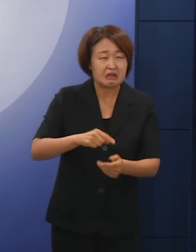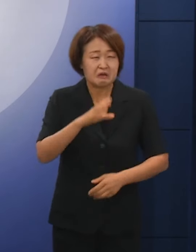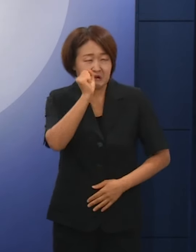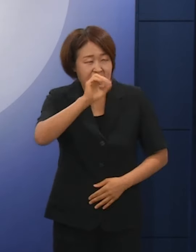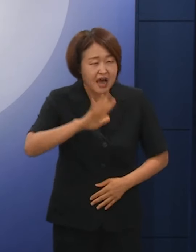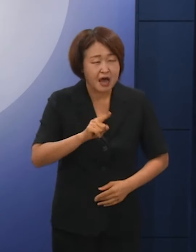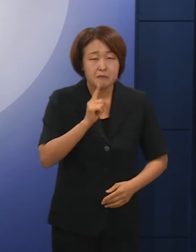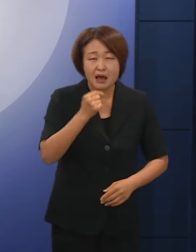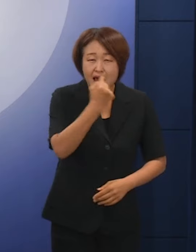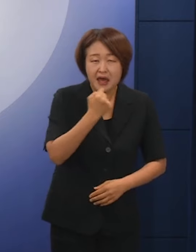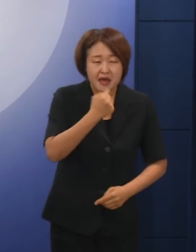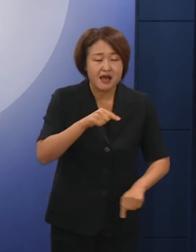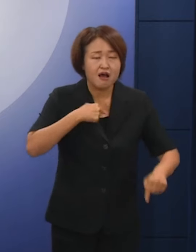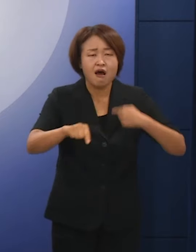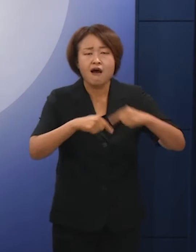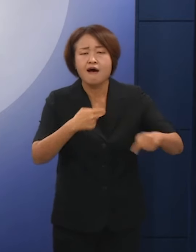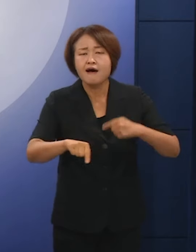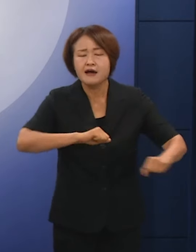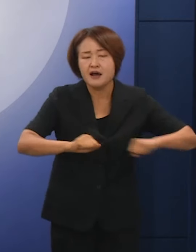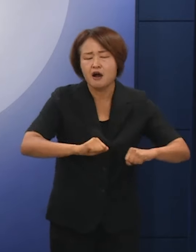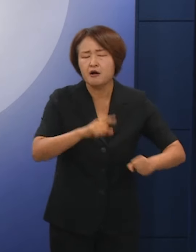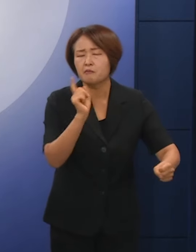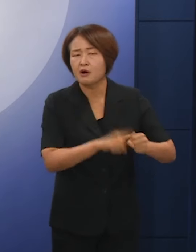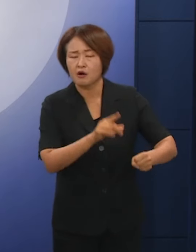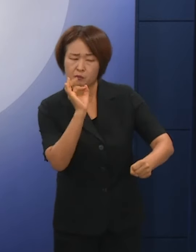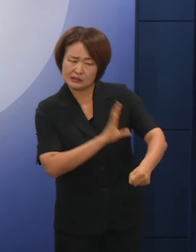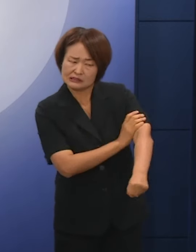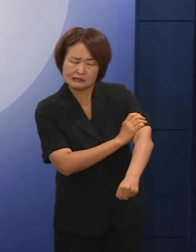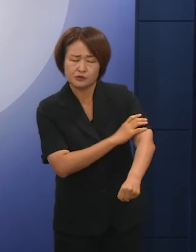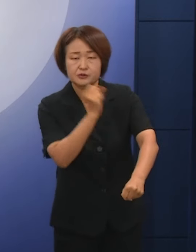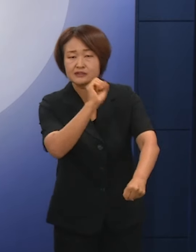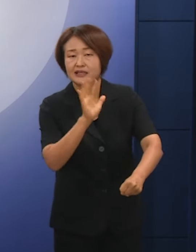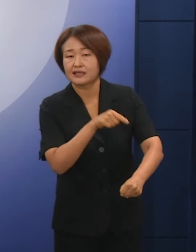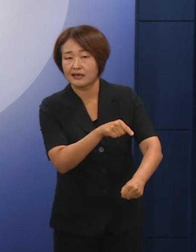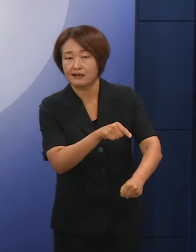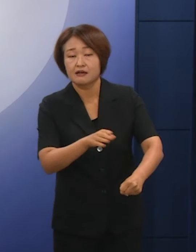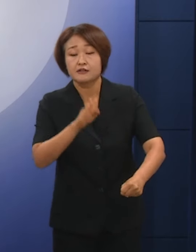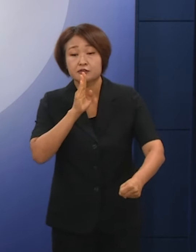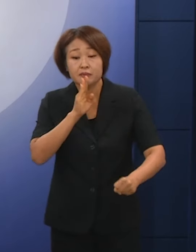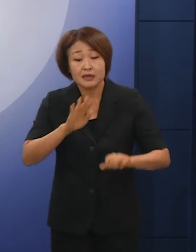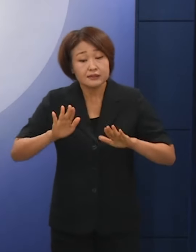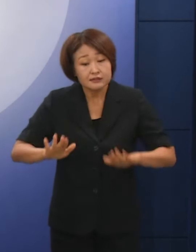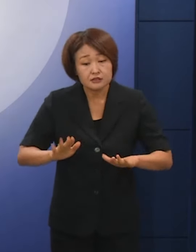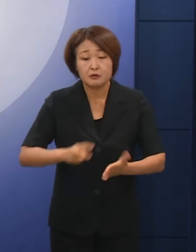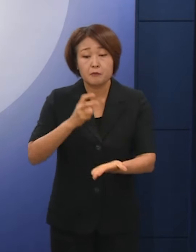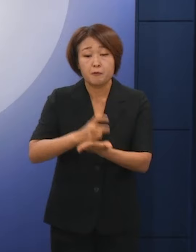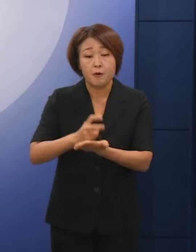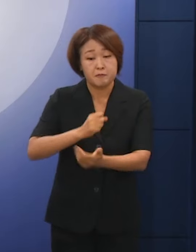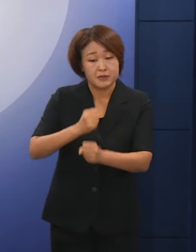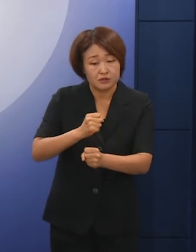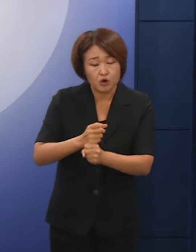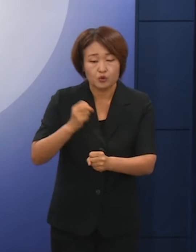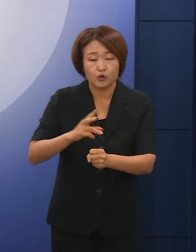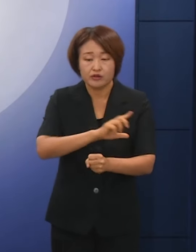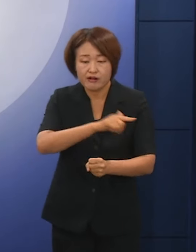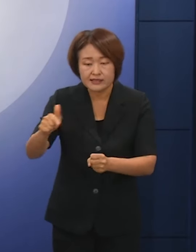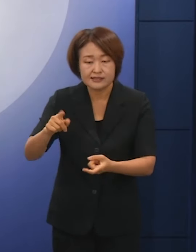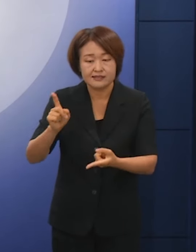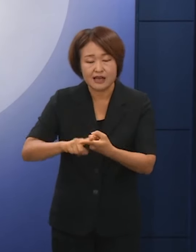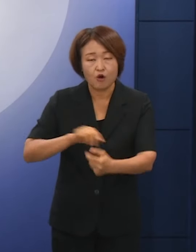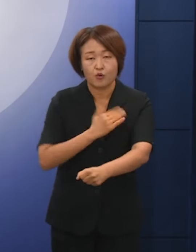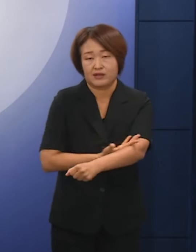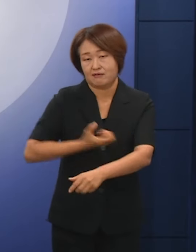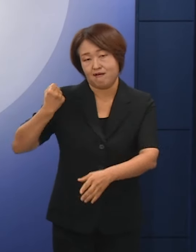의심스럽습니다. 인권보장과 헌법수호의 책무를 지닌 대통령은 제의 요구를